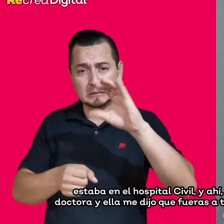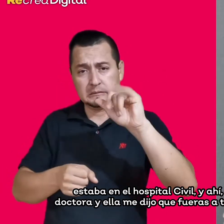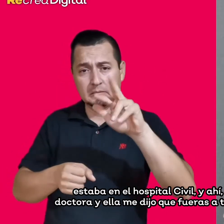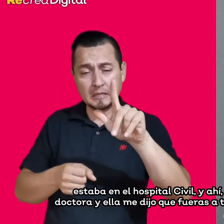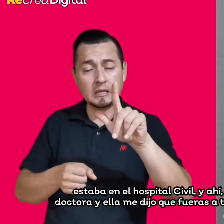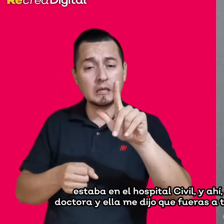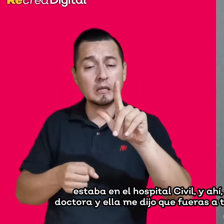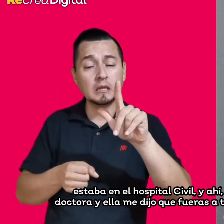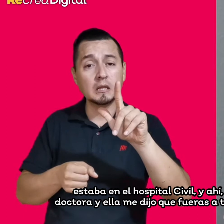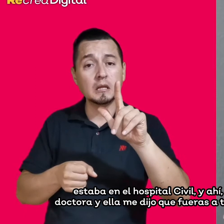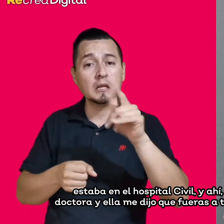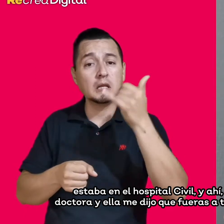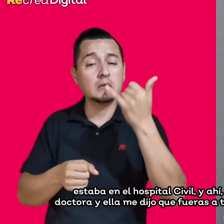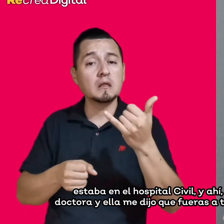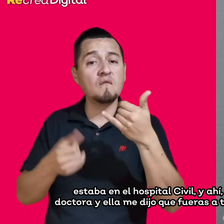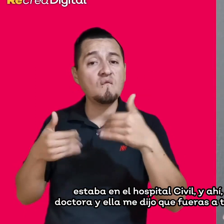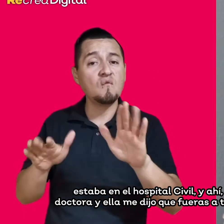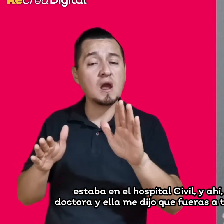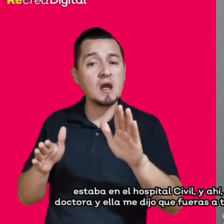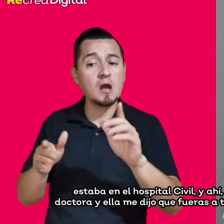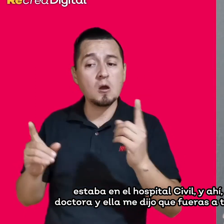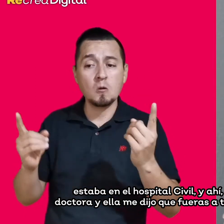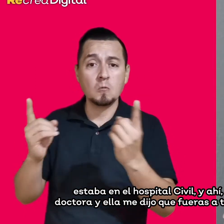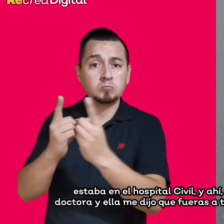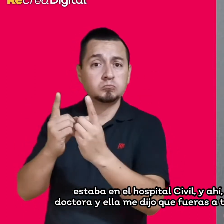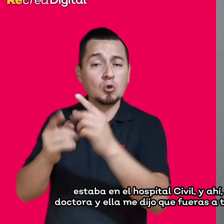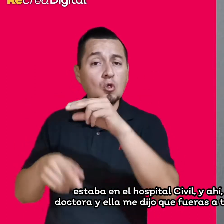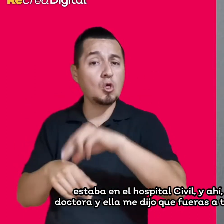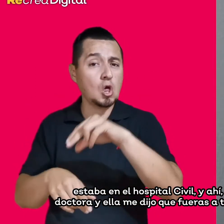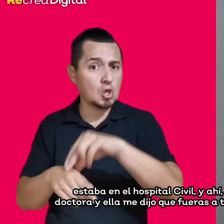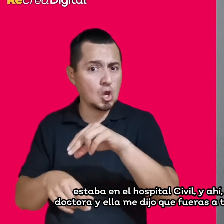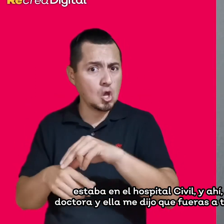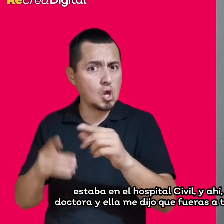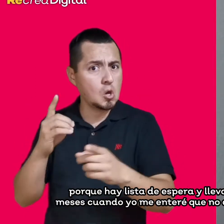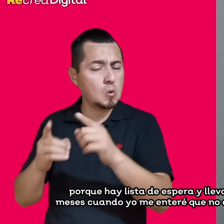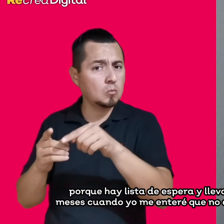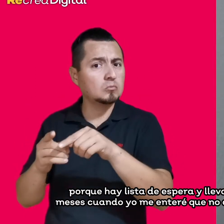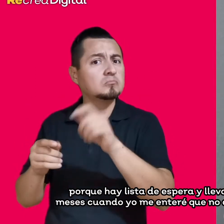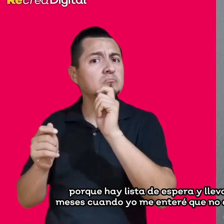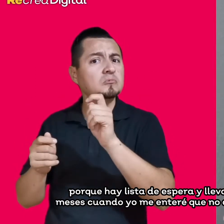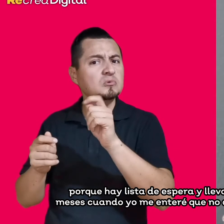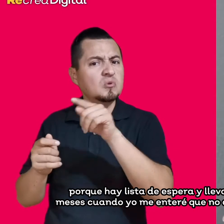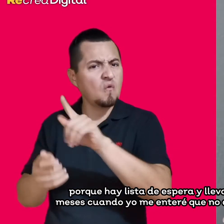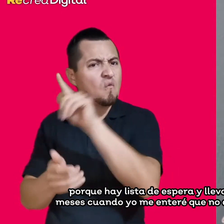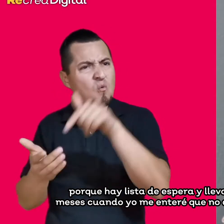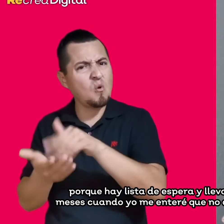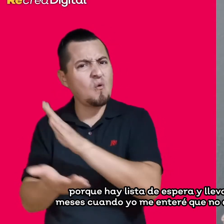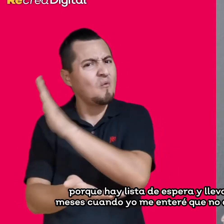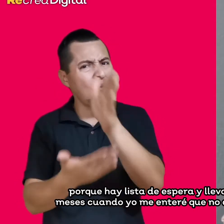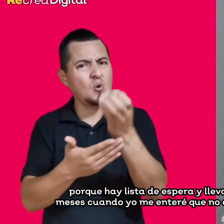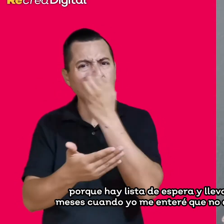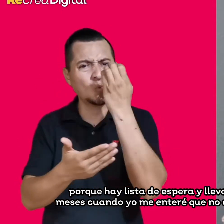y ella me dijo que fueras a tal escuela, que ahí ve y apúntate porque hay lista de espera y lleva a la niña,